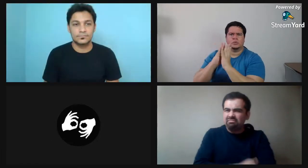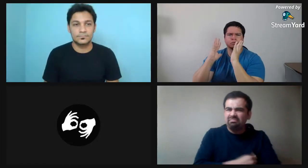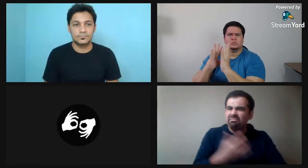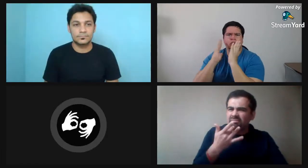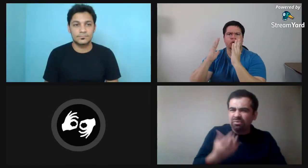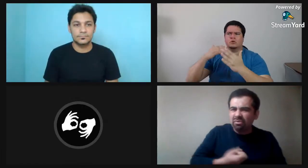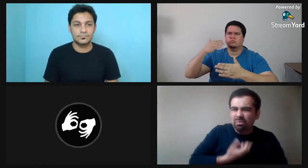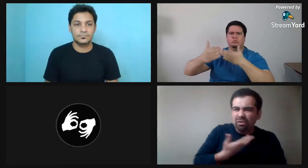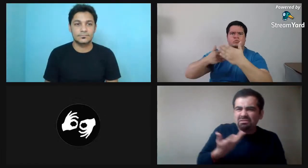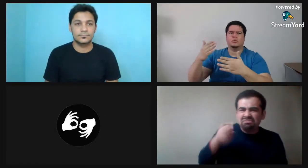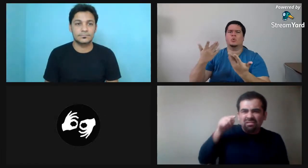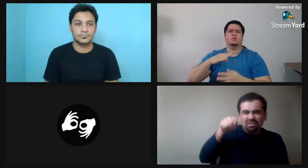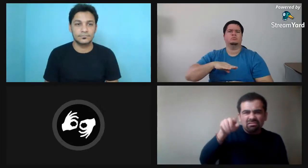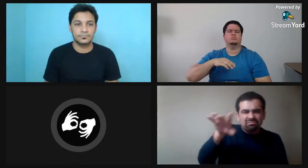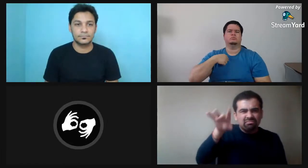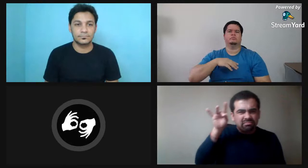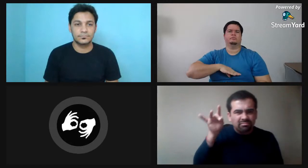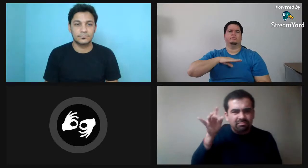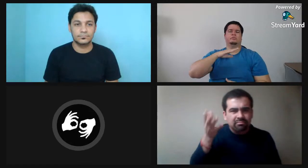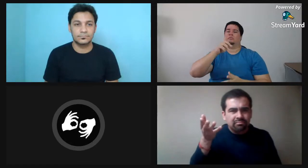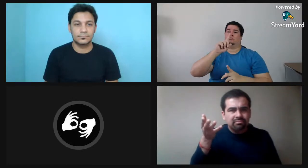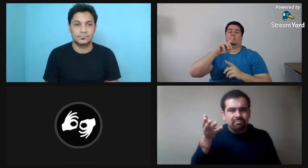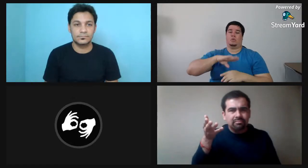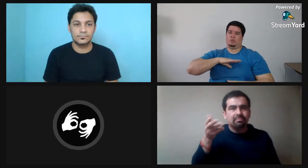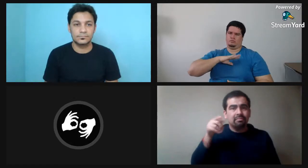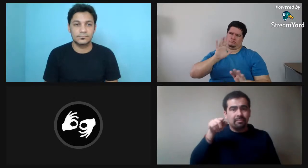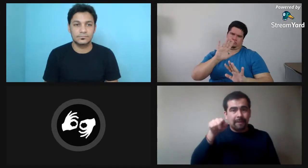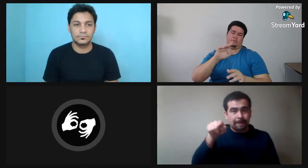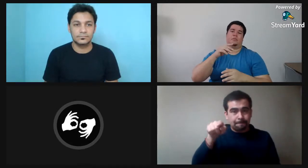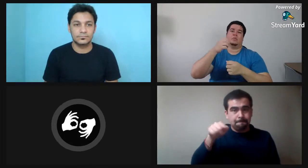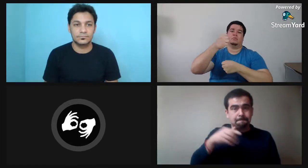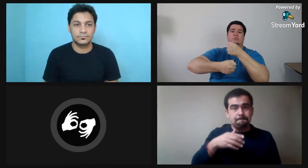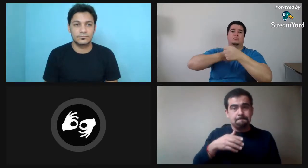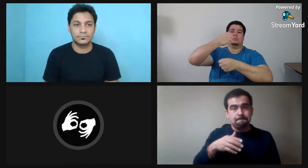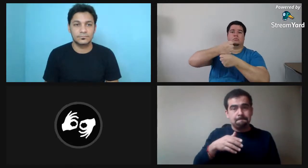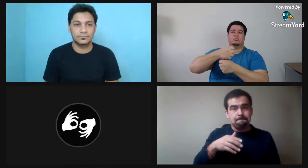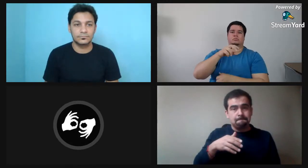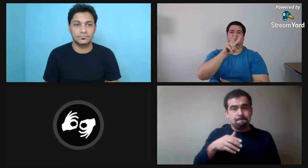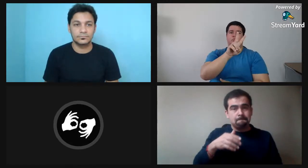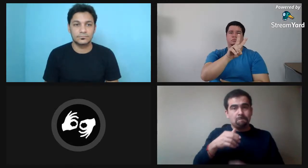y leí, estudiamos poesía. ¿Ustedes saben qué es la poesía?